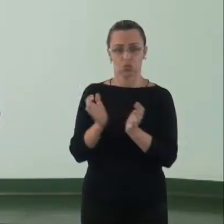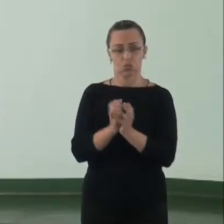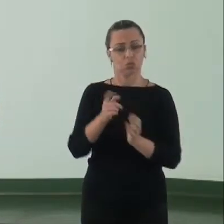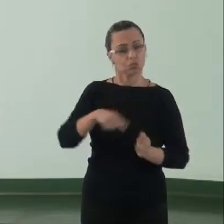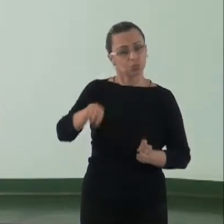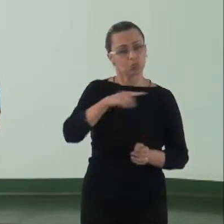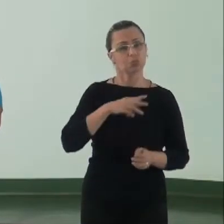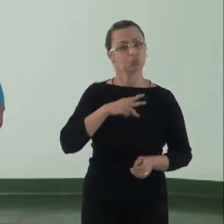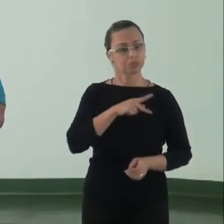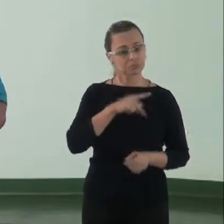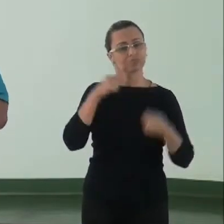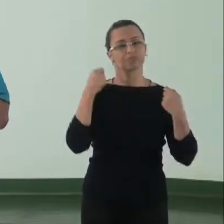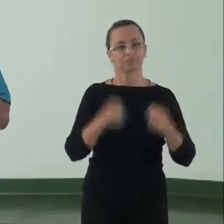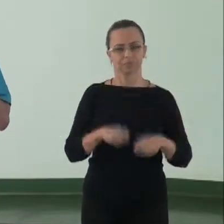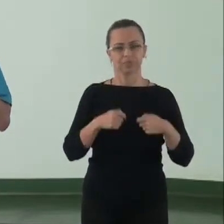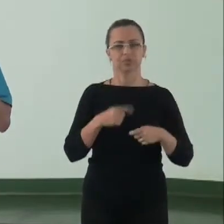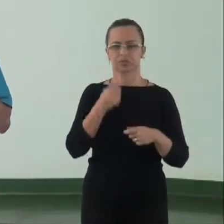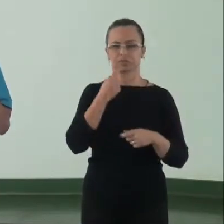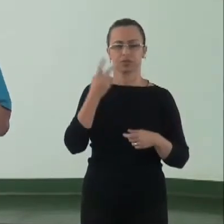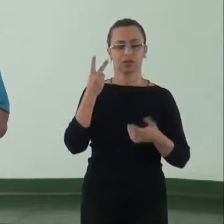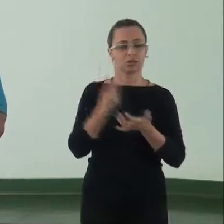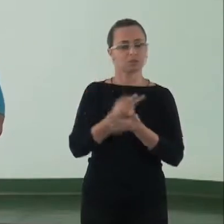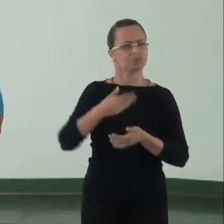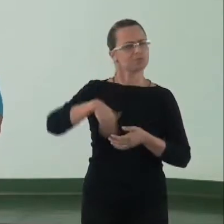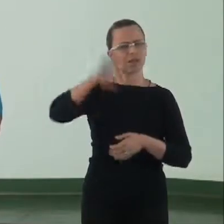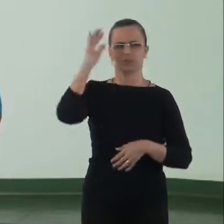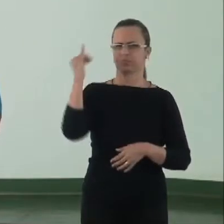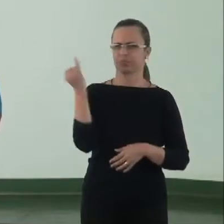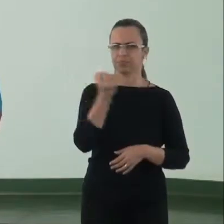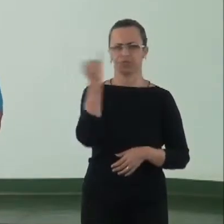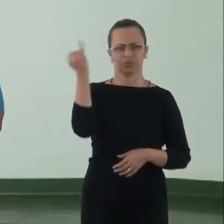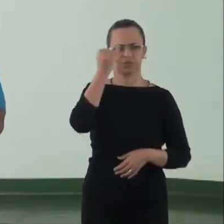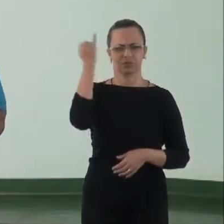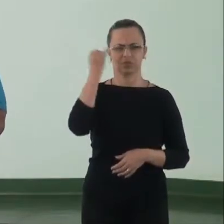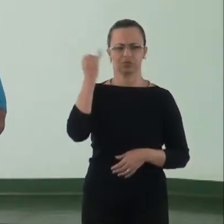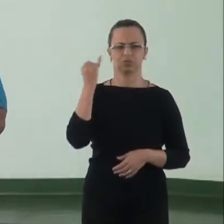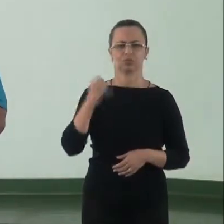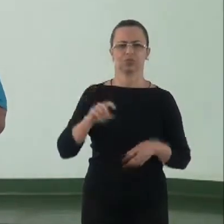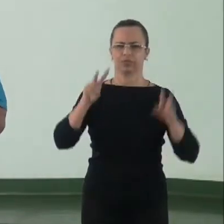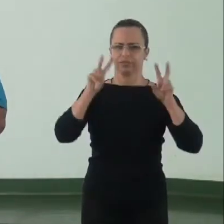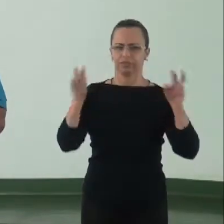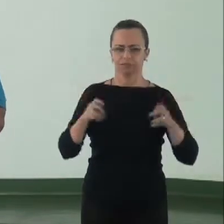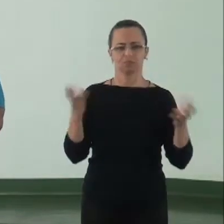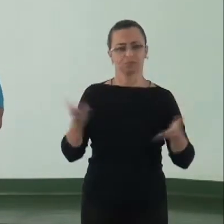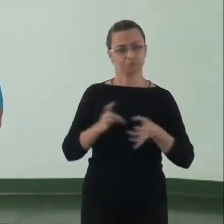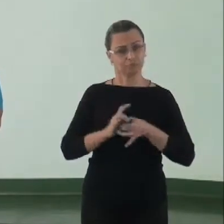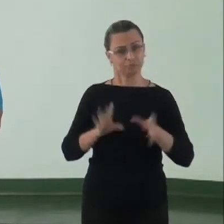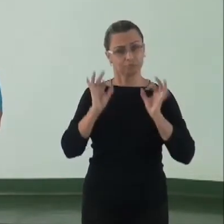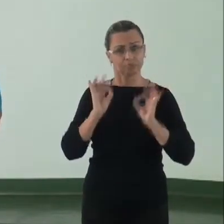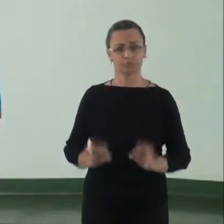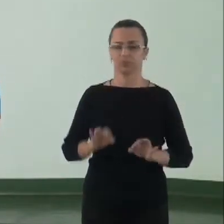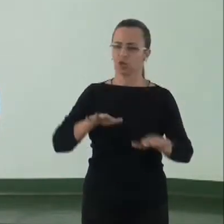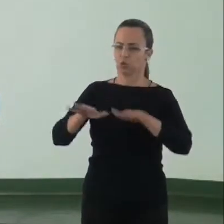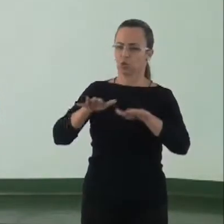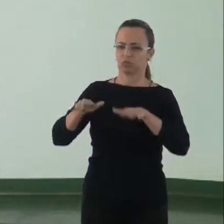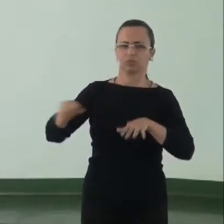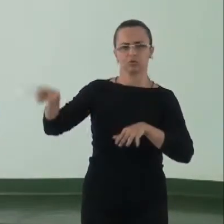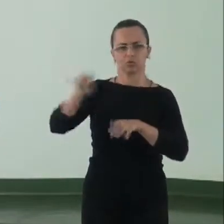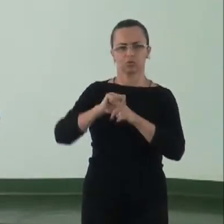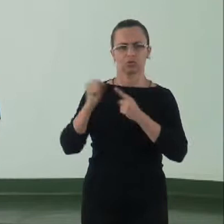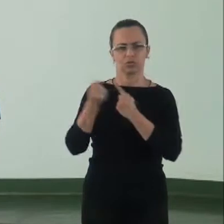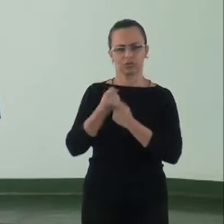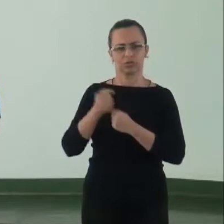iniciativa do Ministério Público é o que aconteceu de mais relevante nos últimos tempos nesse tema, que vai permitir, de fato, mobilização e